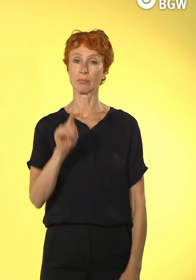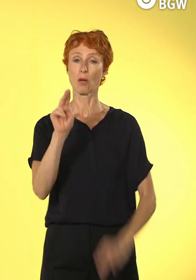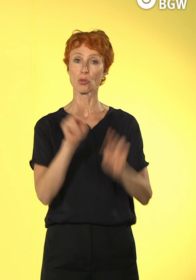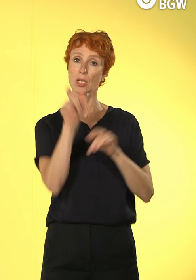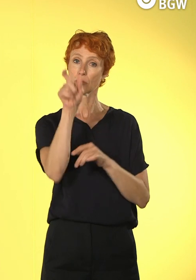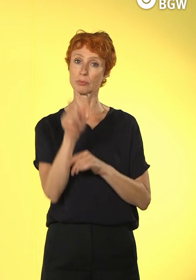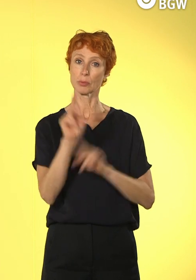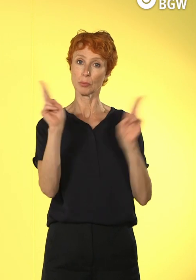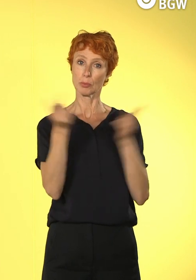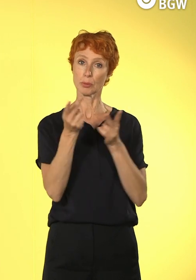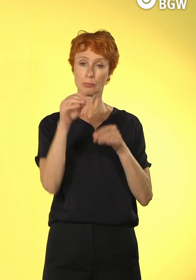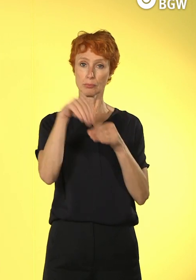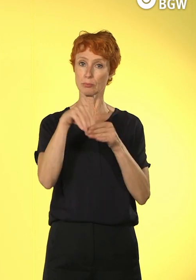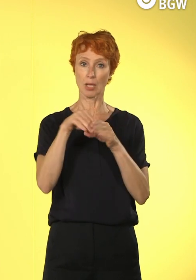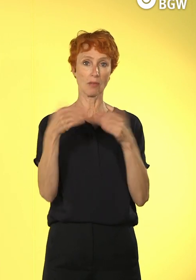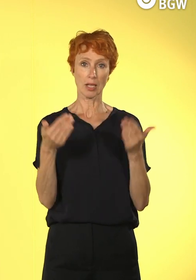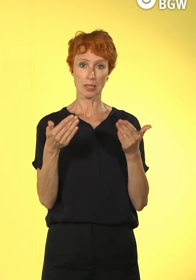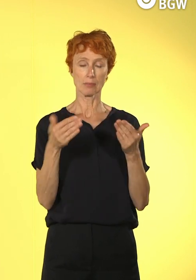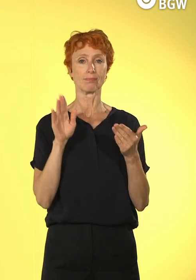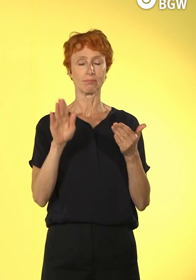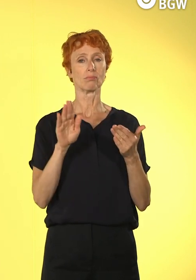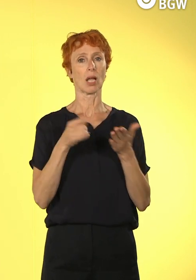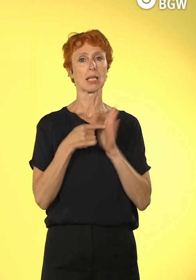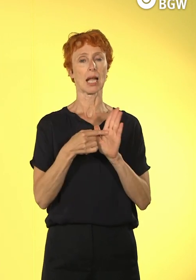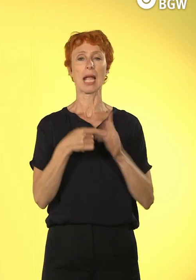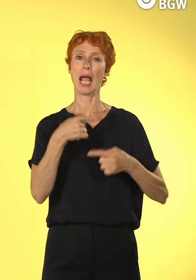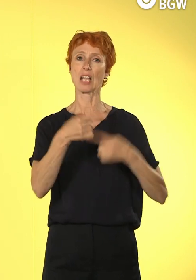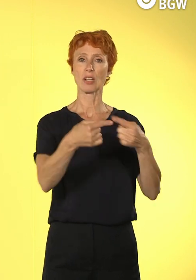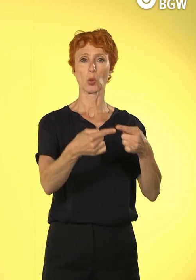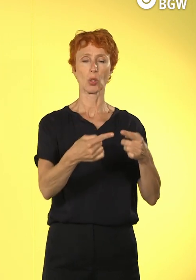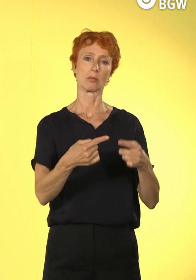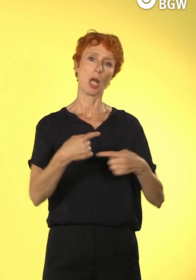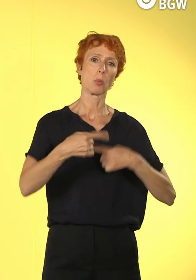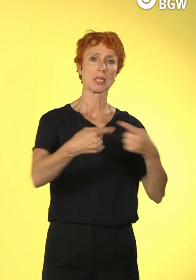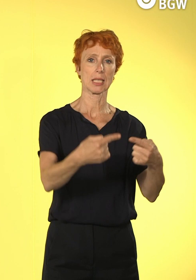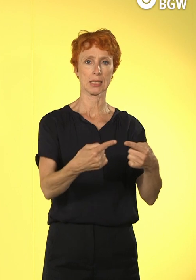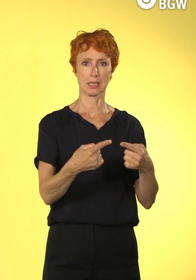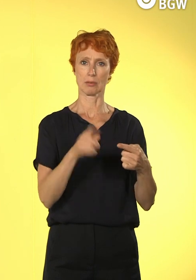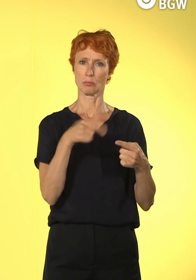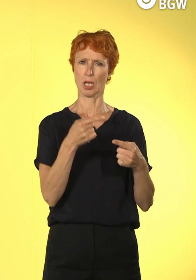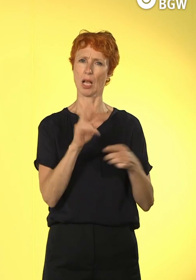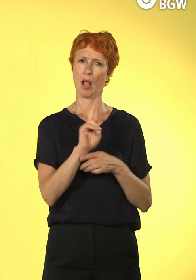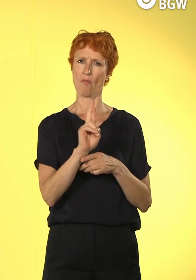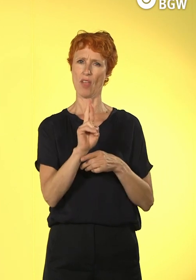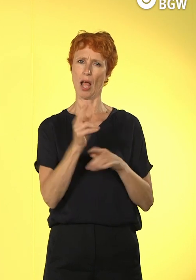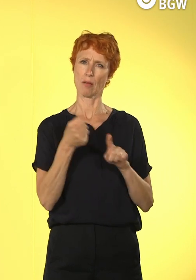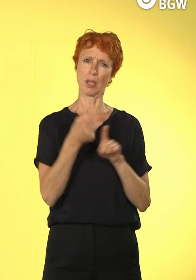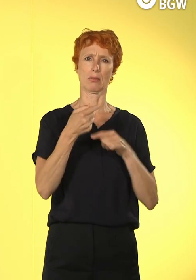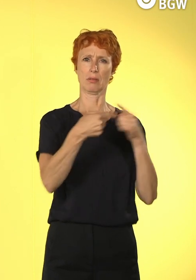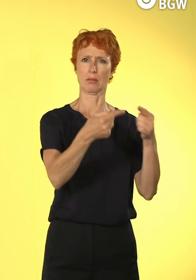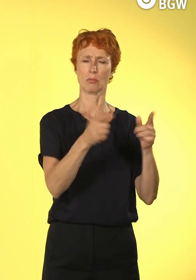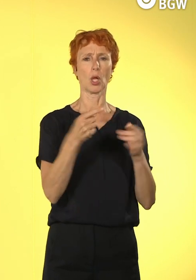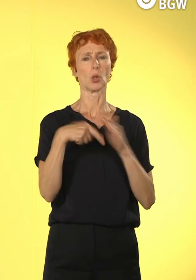Die beschreiben Entwicklungen, Prozesse und die Treiber von diesen Prozessen sind technologische